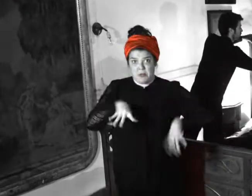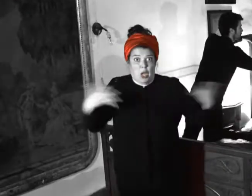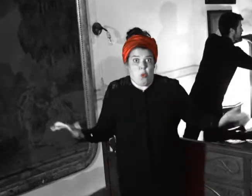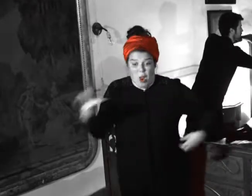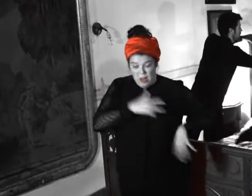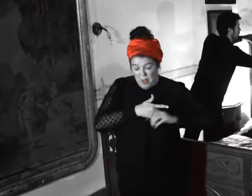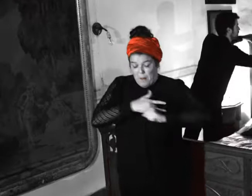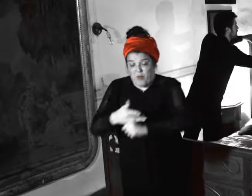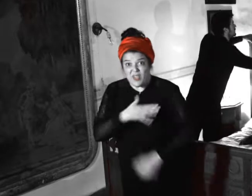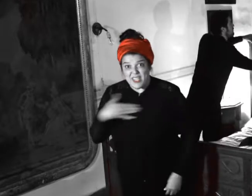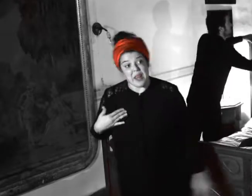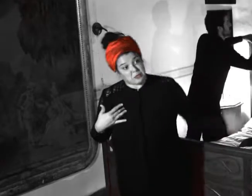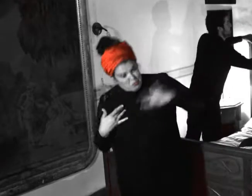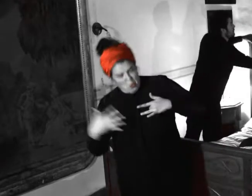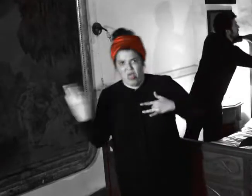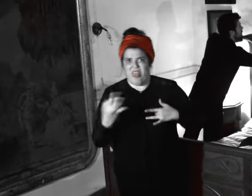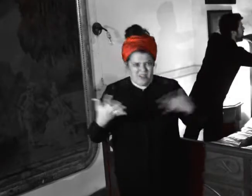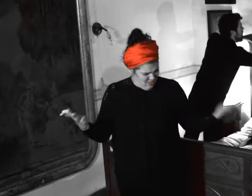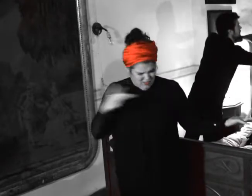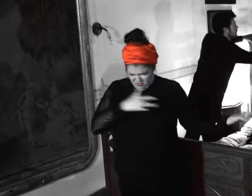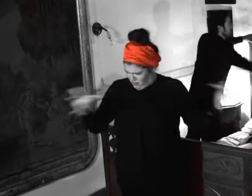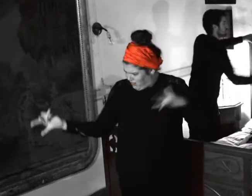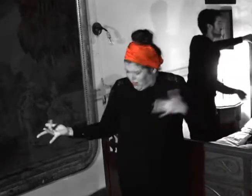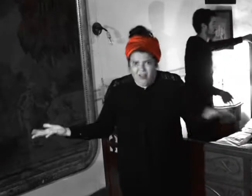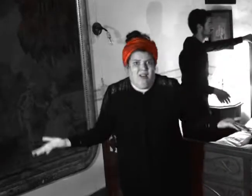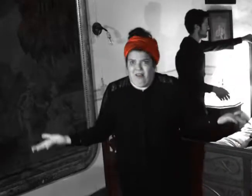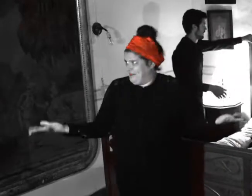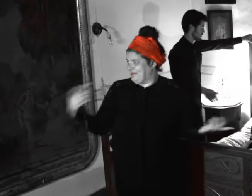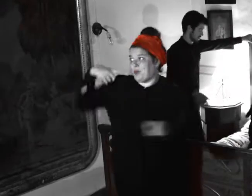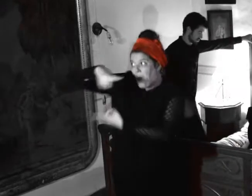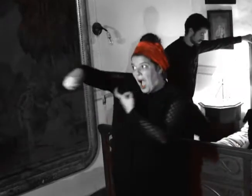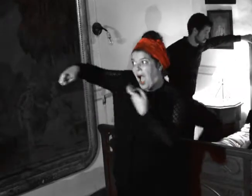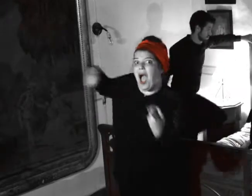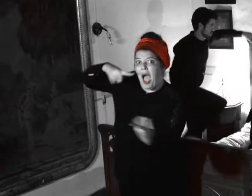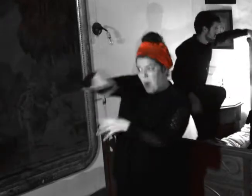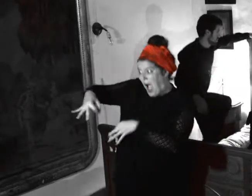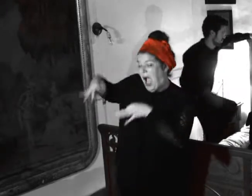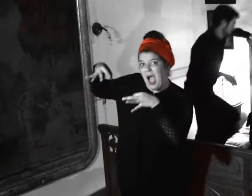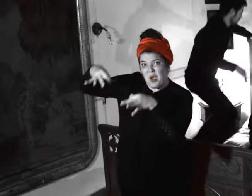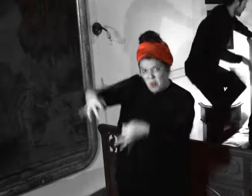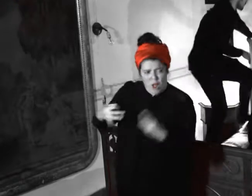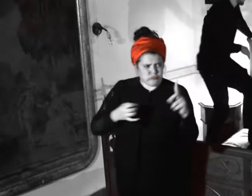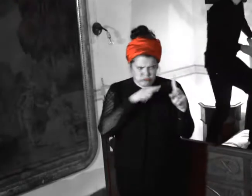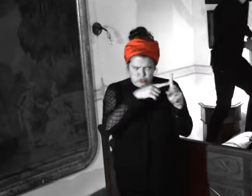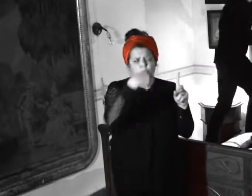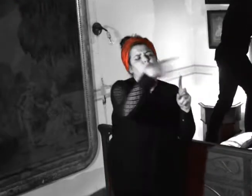grito siempre me acompañará Como estos años en que probamos cada camino,